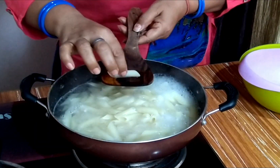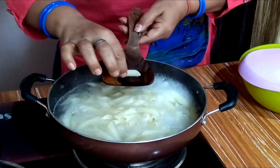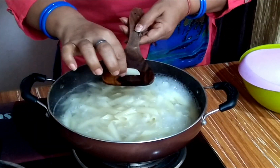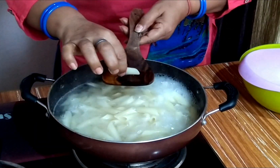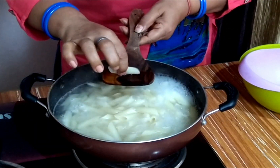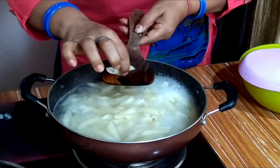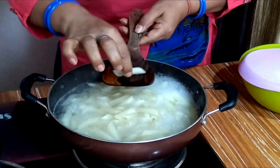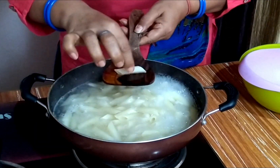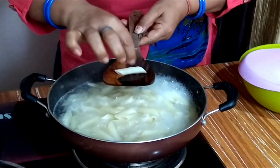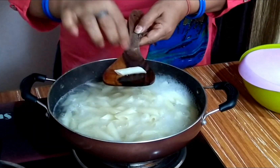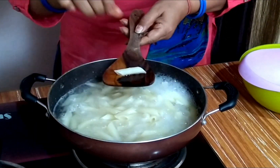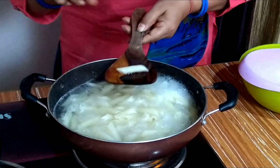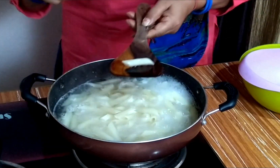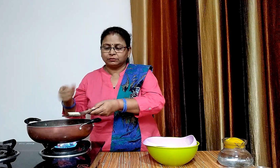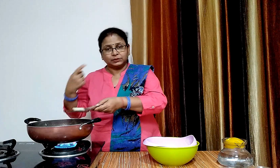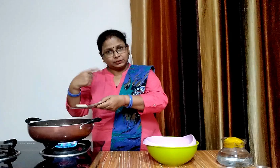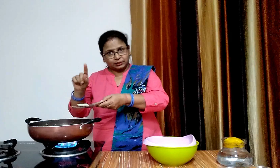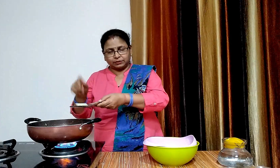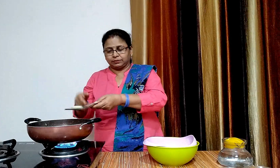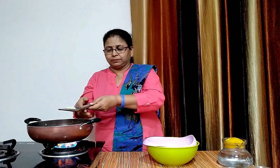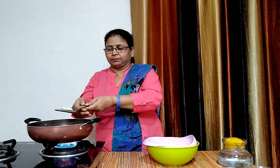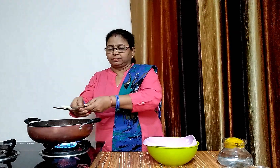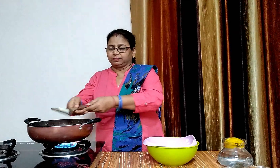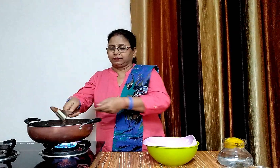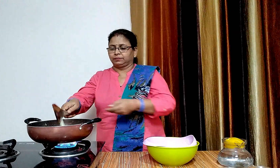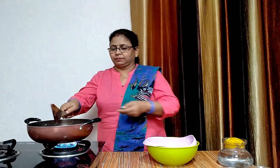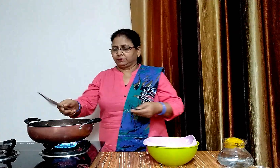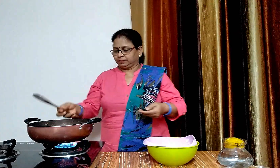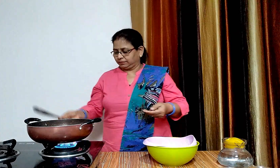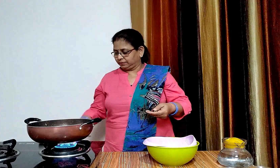देखिए पास्ता काफी मुलायम हो चुका है यानि ये रेडी है